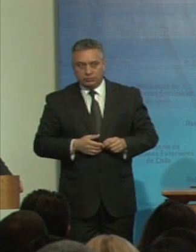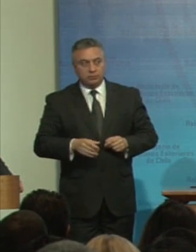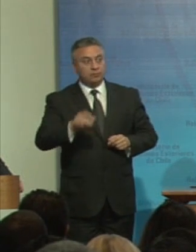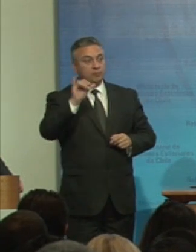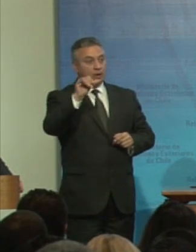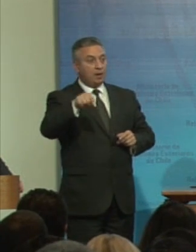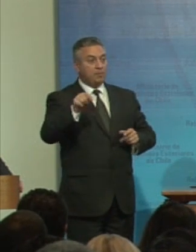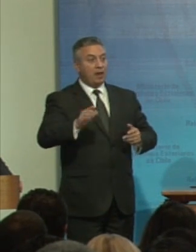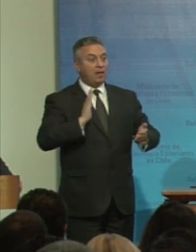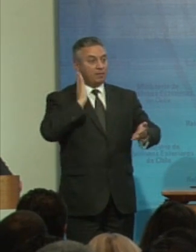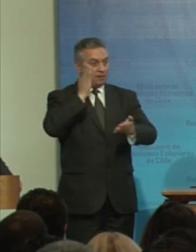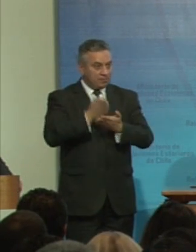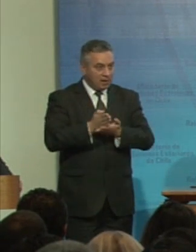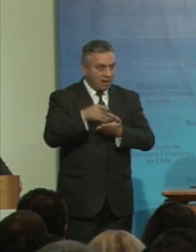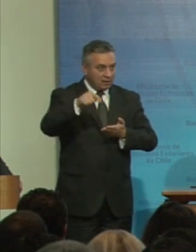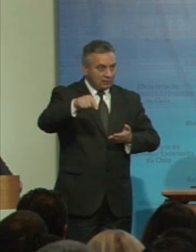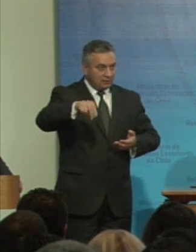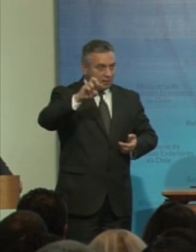para terminar este panel